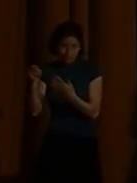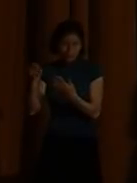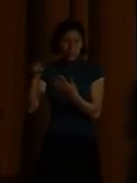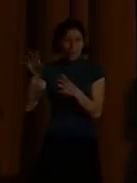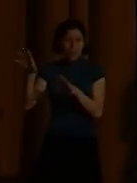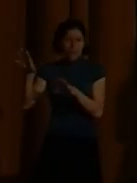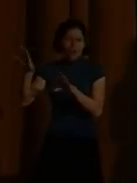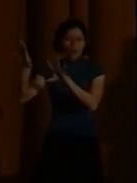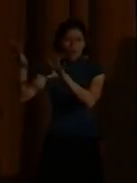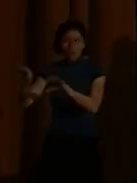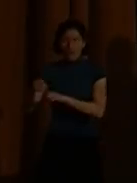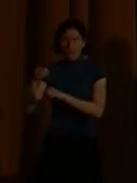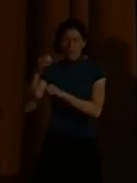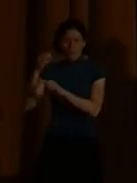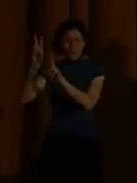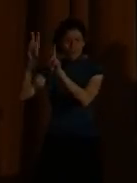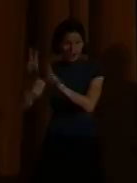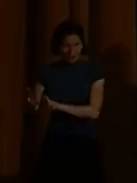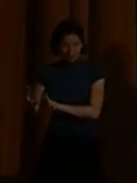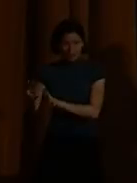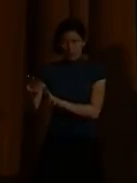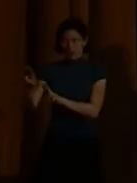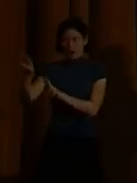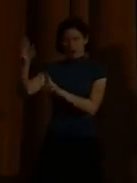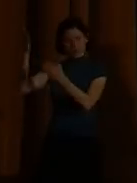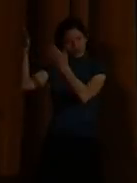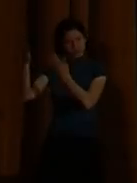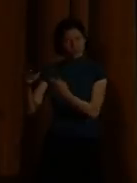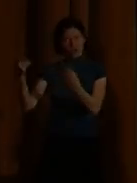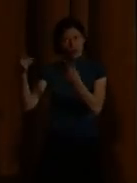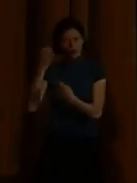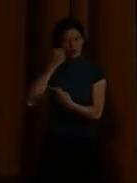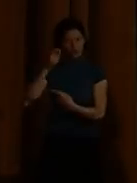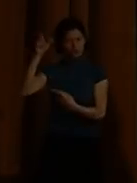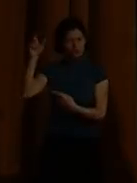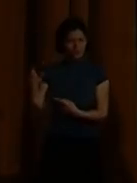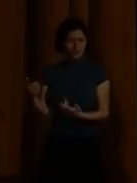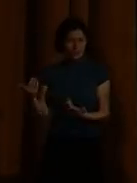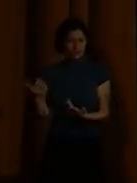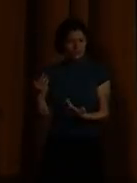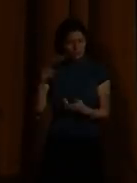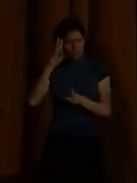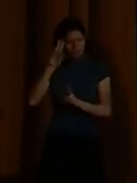Was sind die inklusive Strukturen, barrierefreiheit?